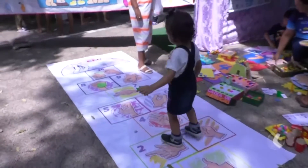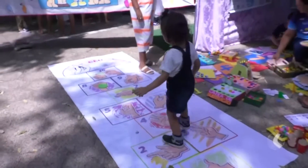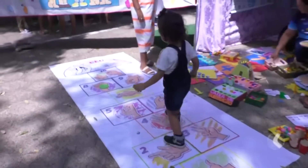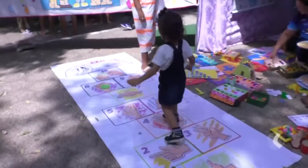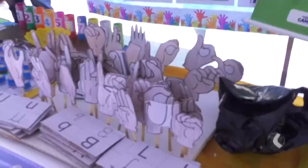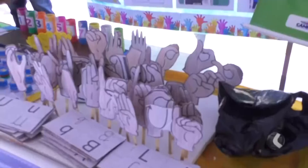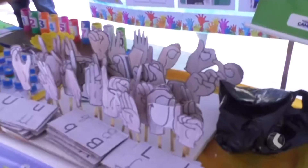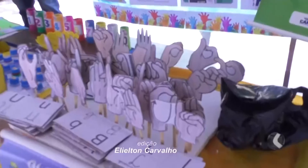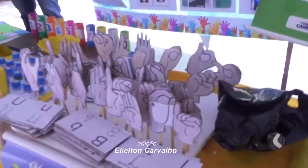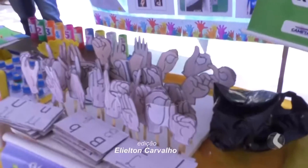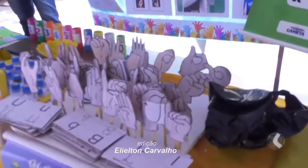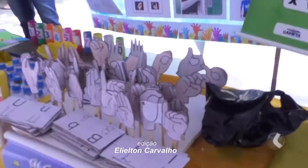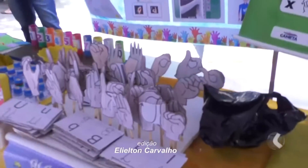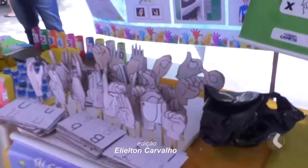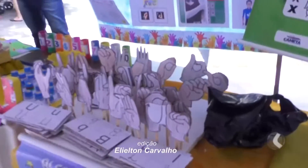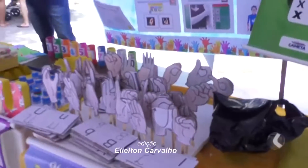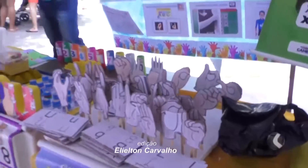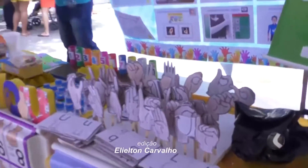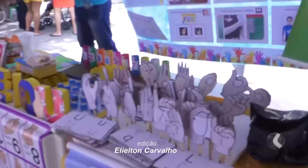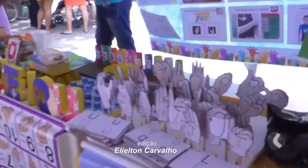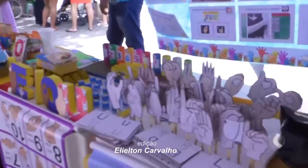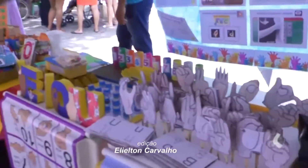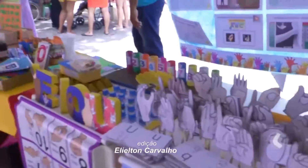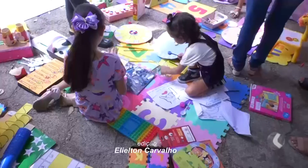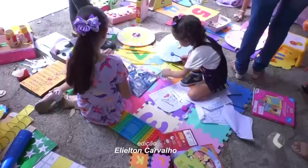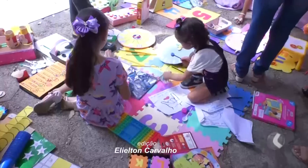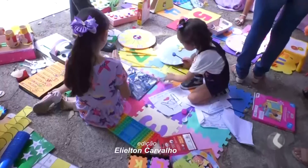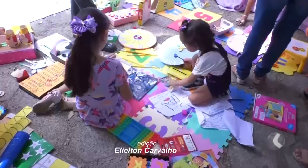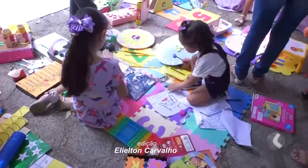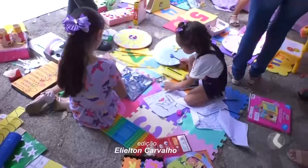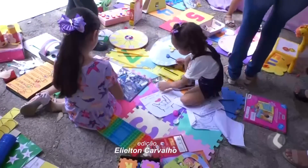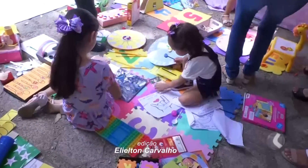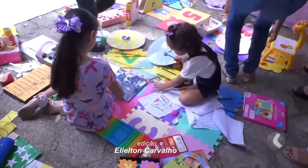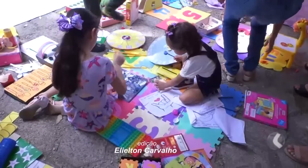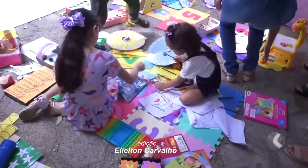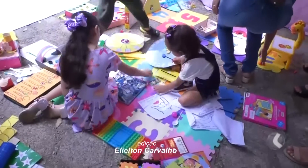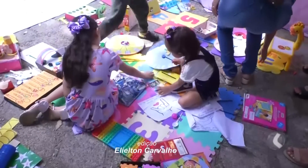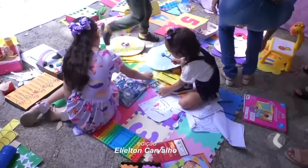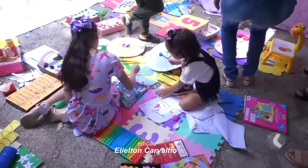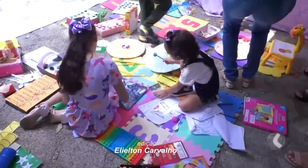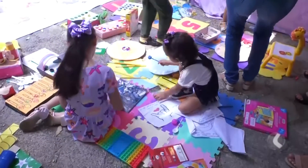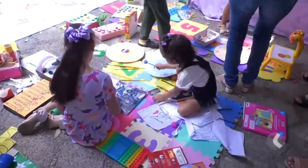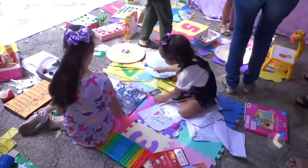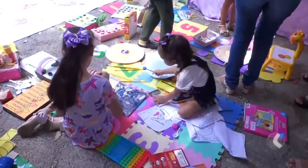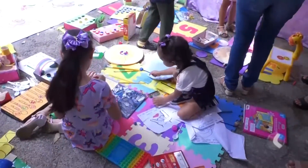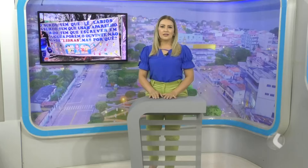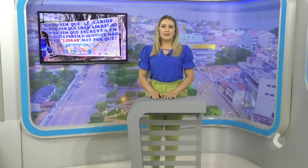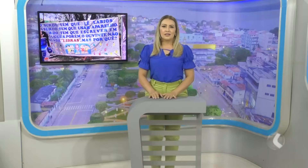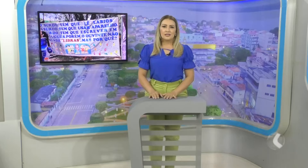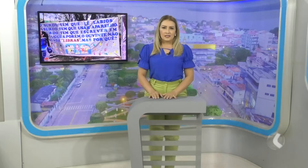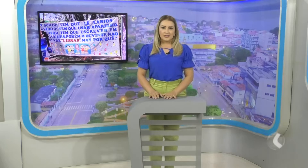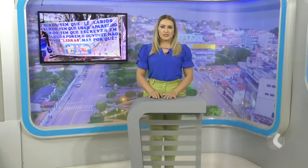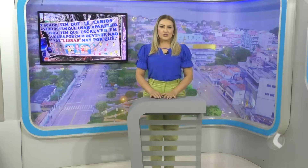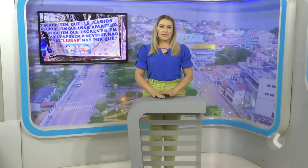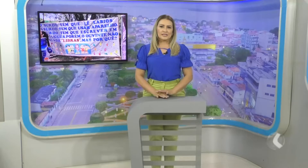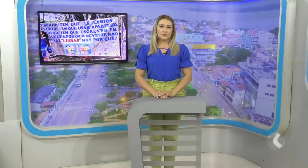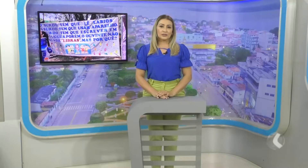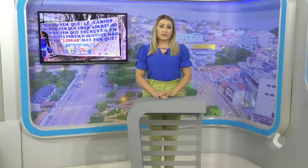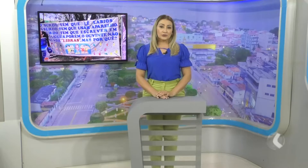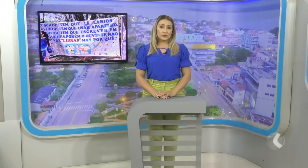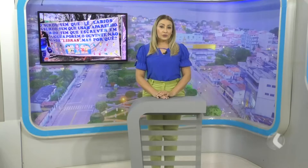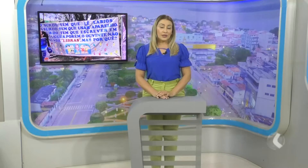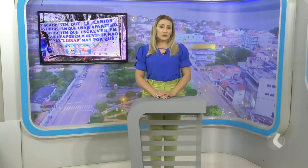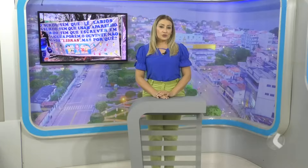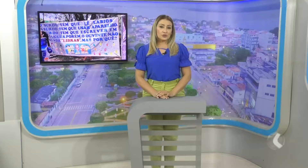de sinais, a cultura surda e a busca pelo direito à educação e à inclusão. E só